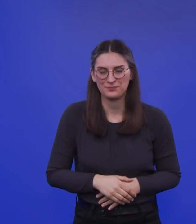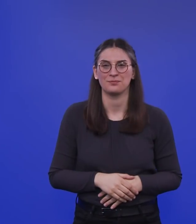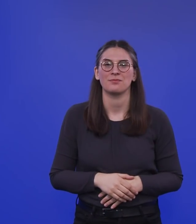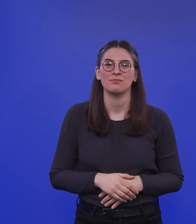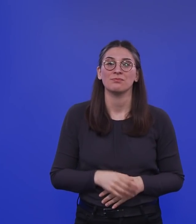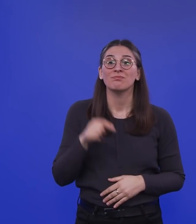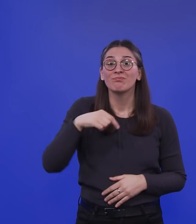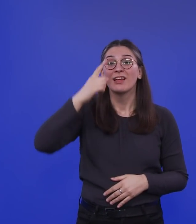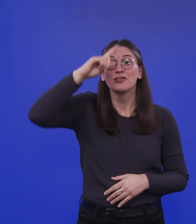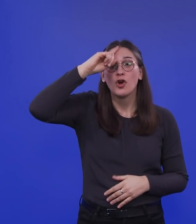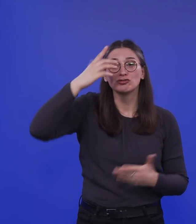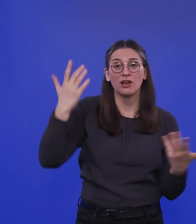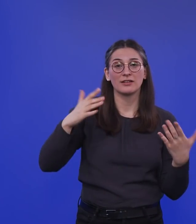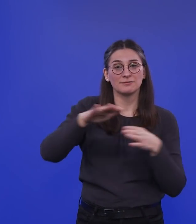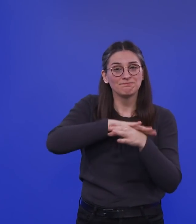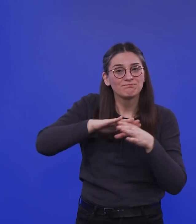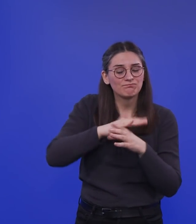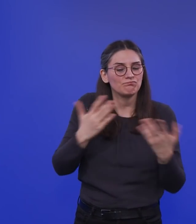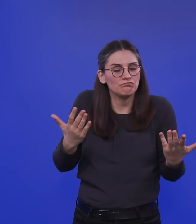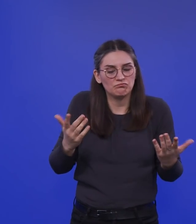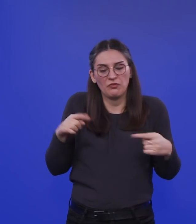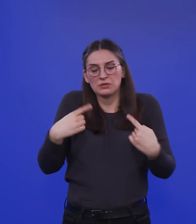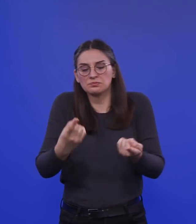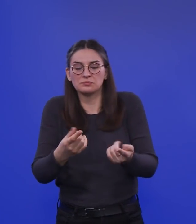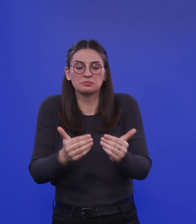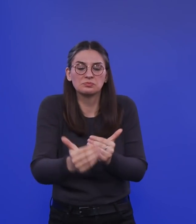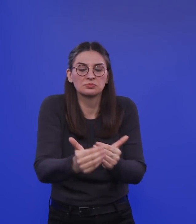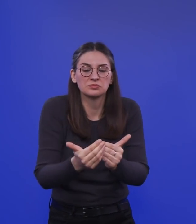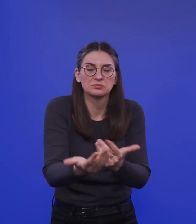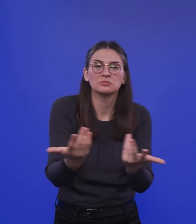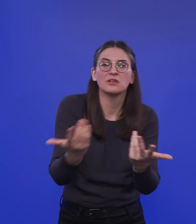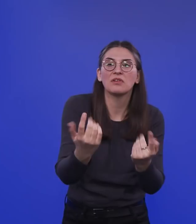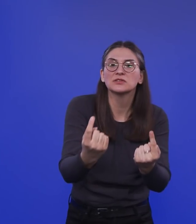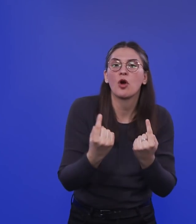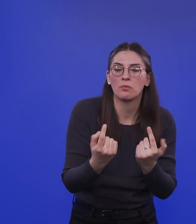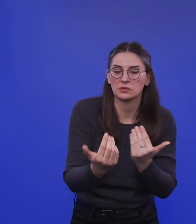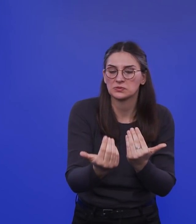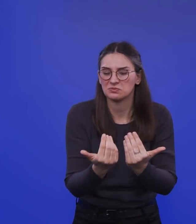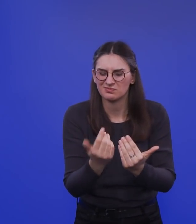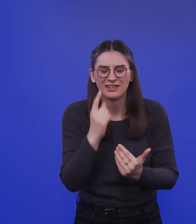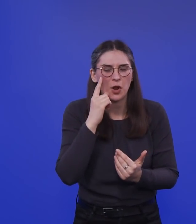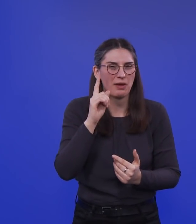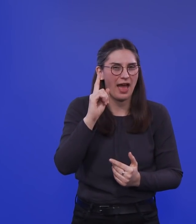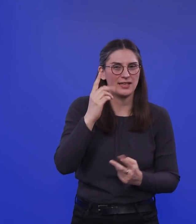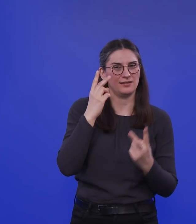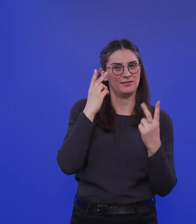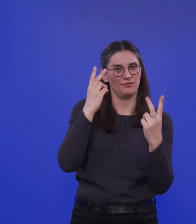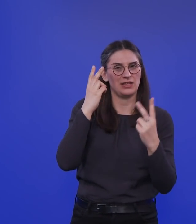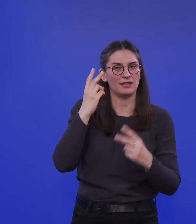in Deutschland ist natürlich die Frage, was erwartet uns? Und ich glaube, so ein Punkt, wo man sich jetzt klar machen